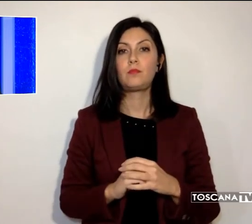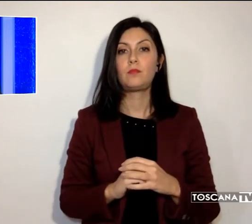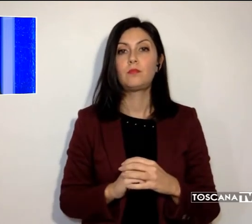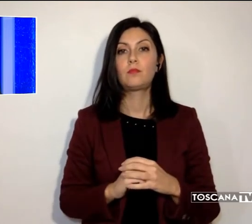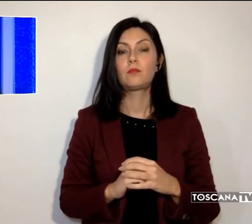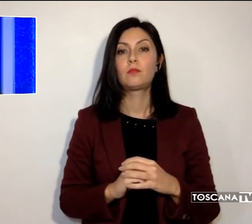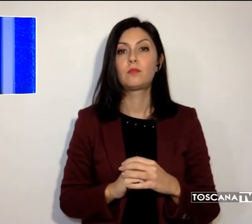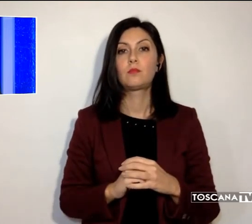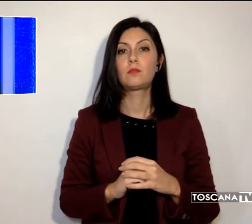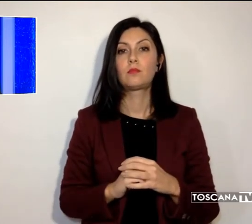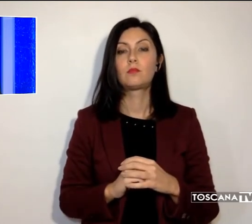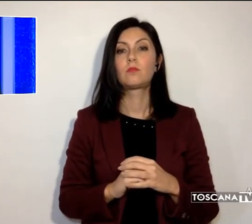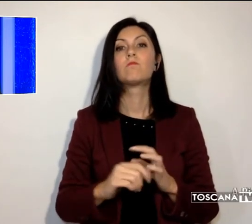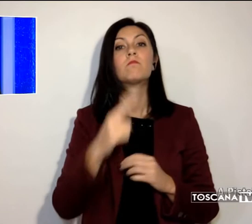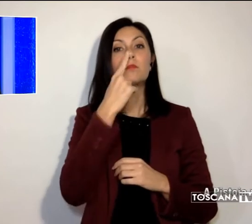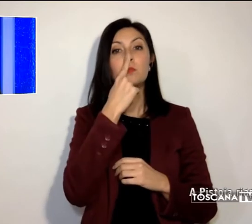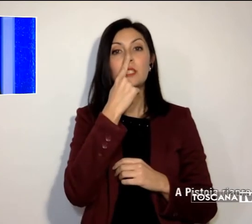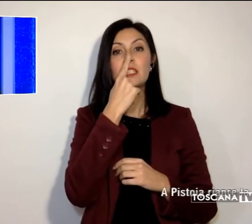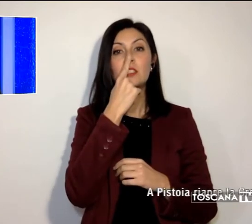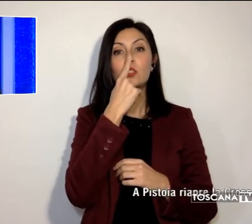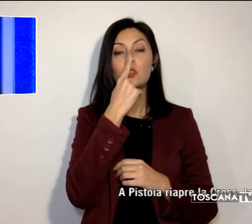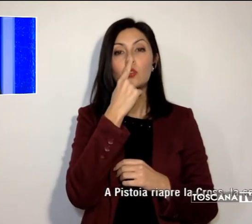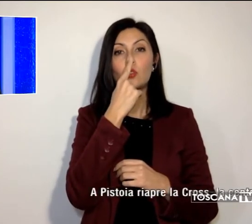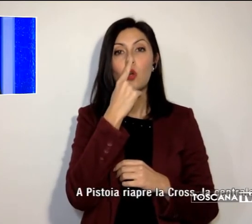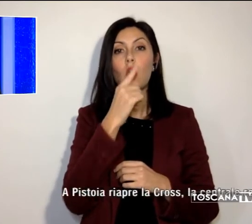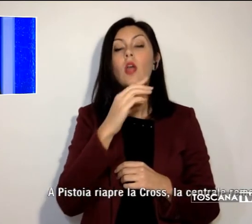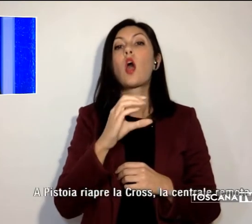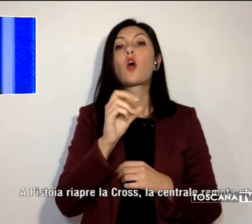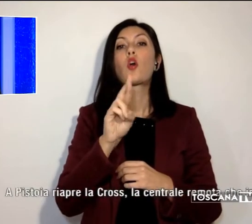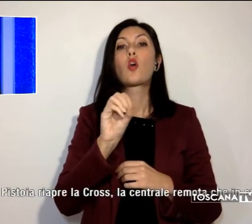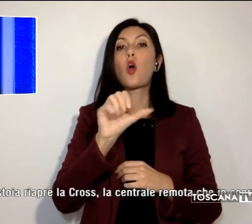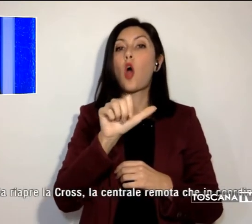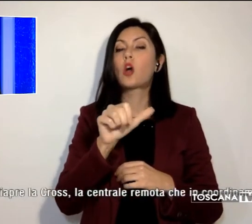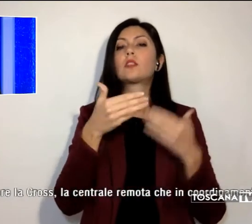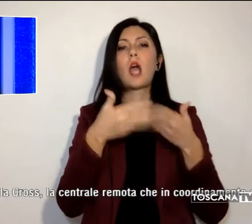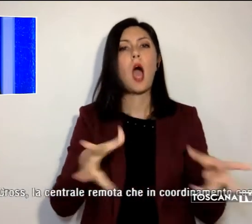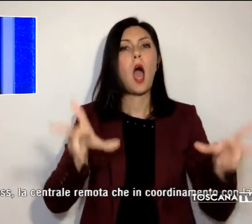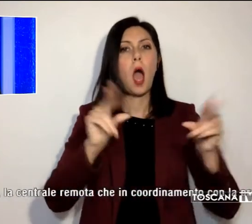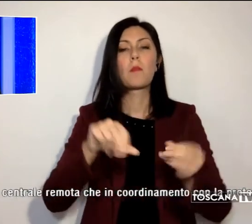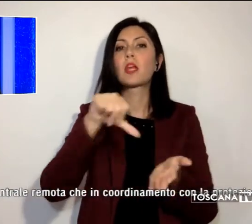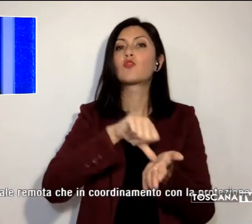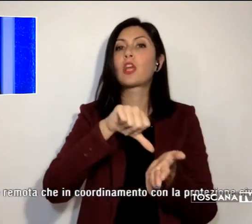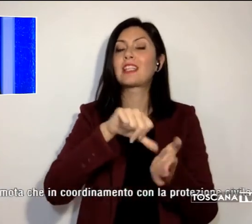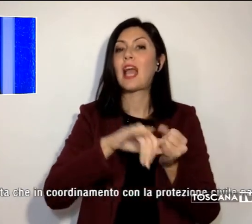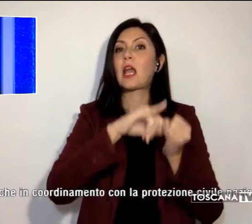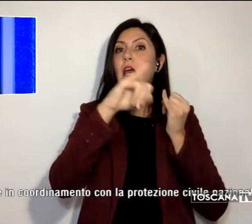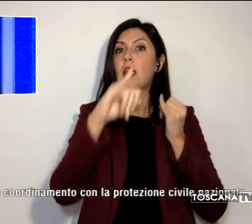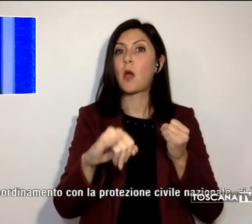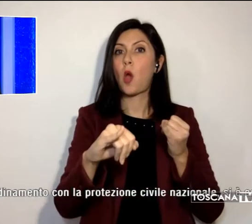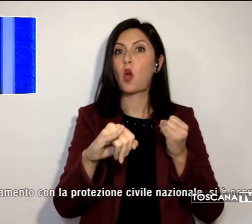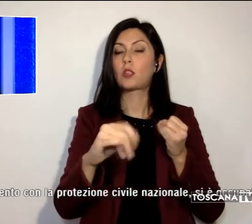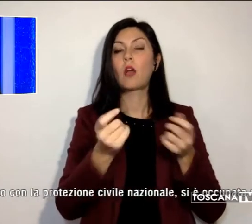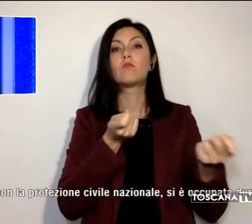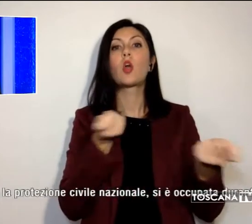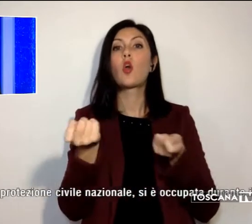A Pistoia riapre la CROSS, la centrale remota, che, in coordinamento con la